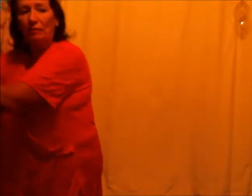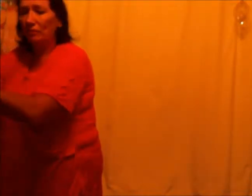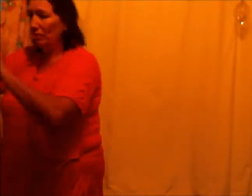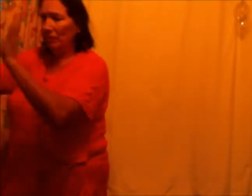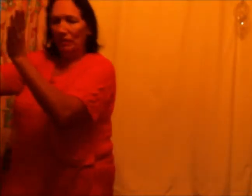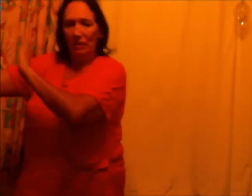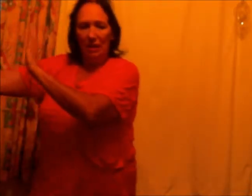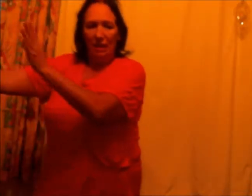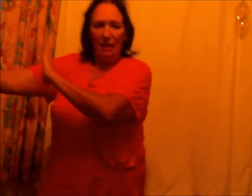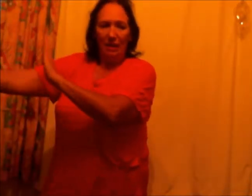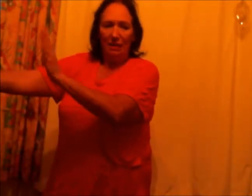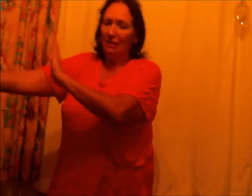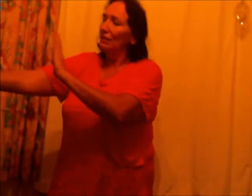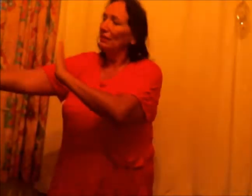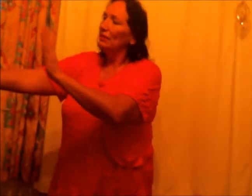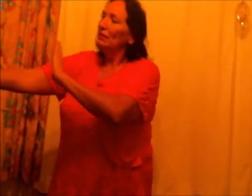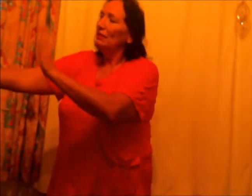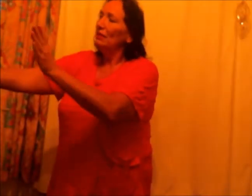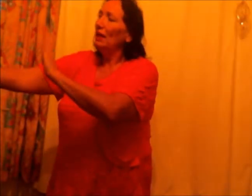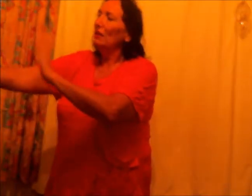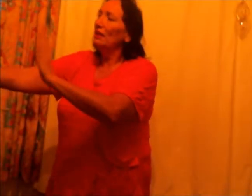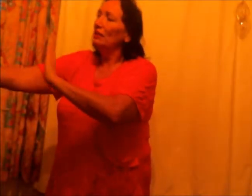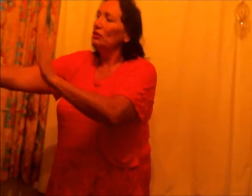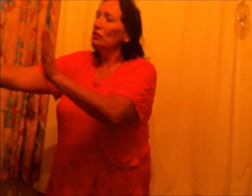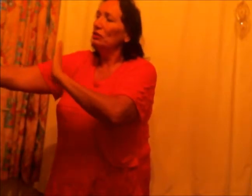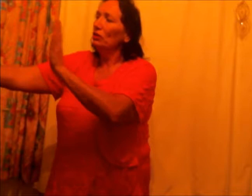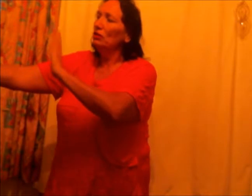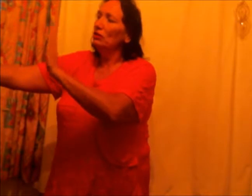Daag. Daag kindje. Tot straks.